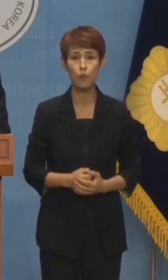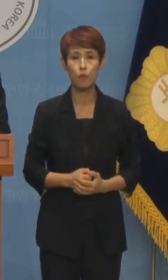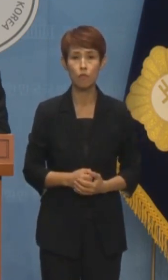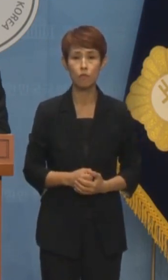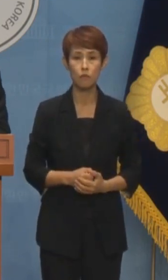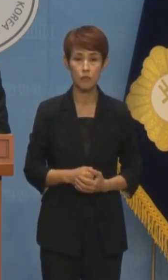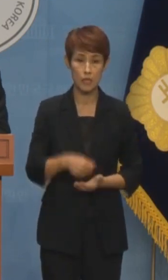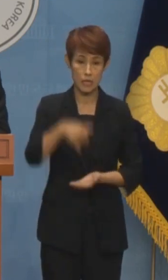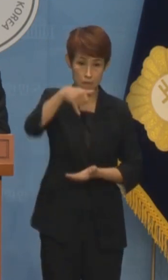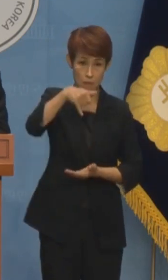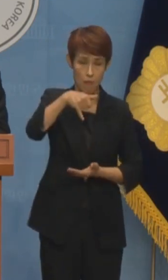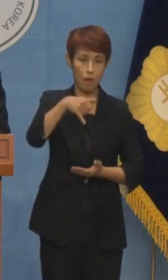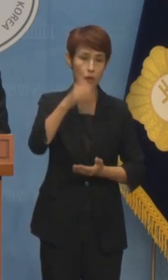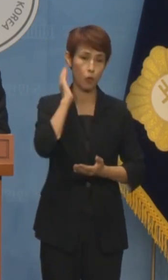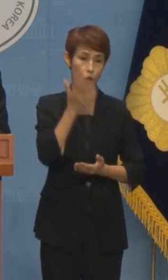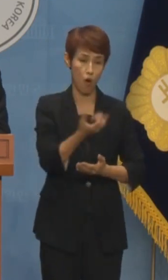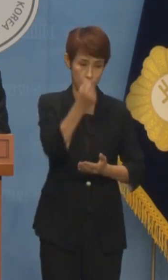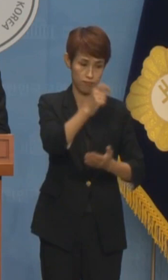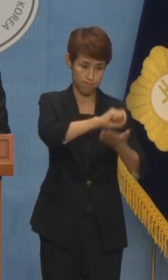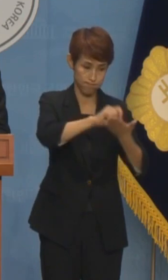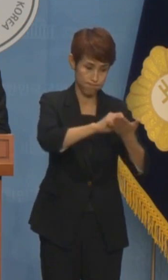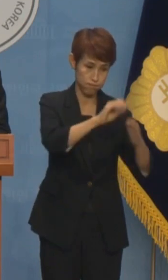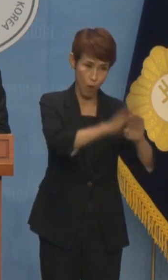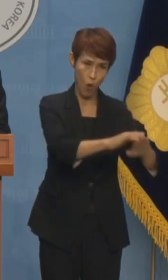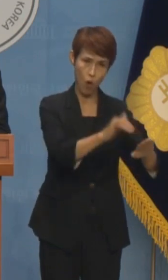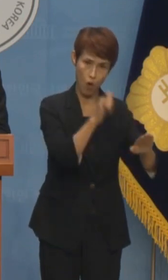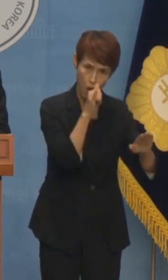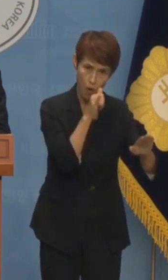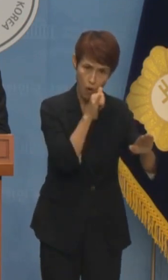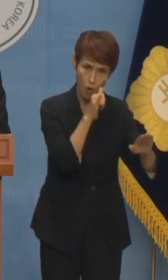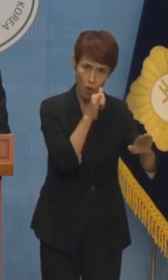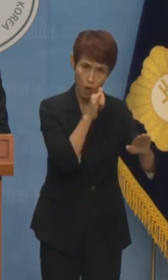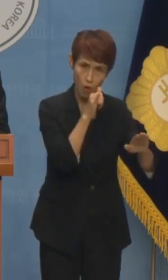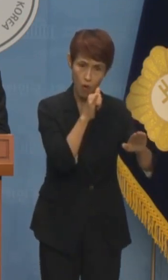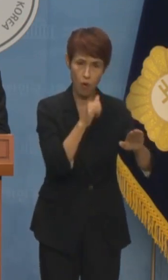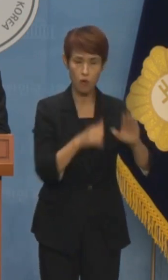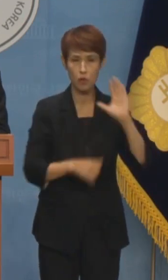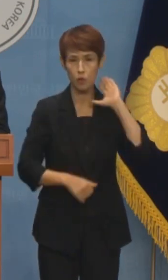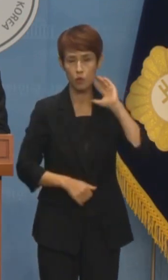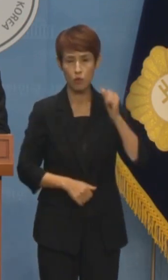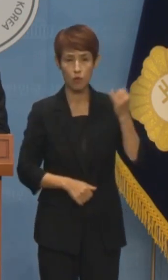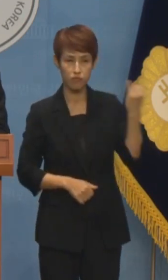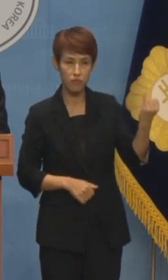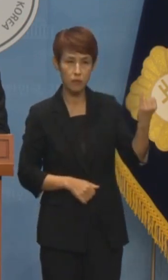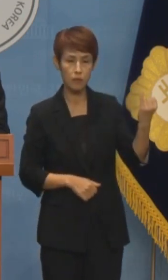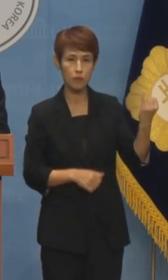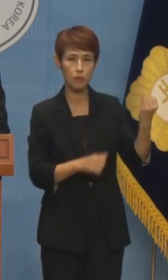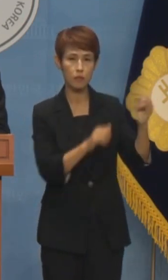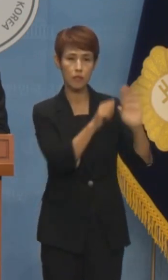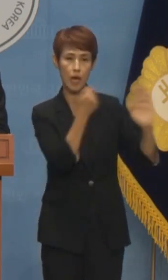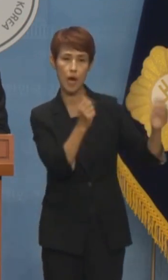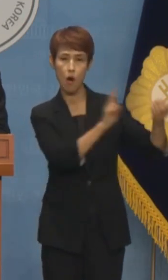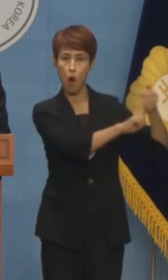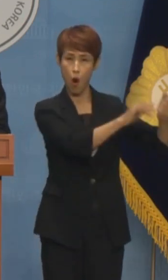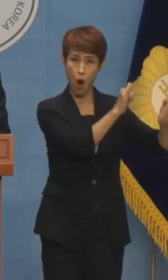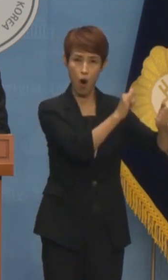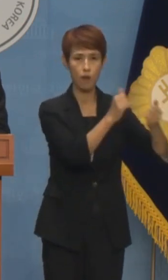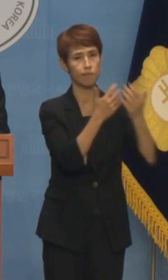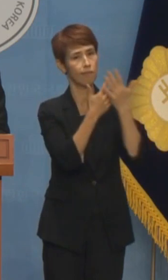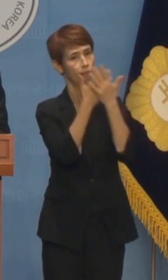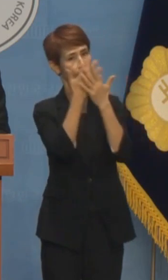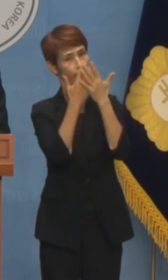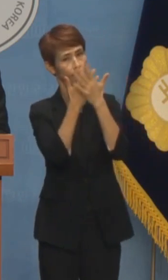명품백이 기록물로서 보관되고 있는지, 아니면 김건희 여사의 옷장에 숨겨져 있는지 알 수 없습니다.